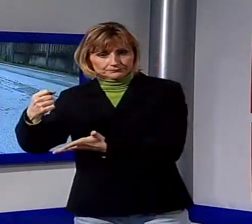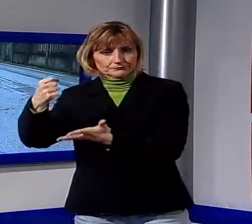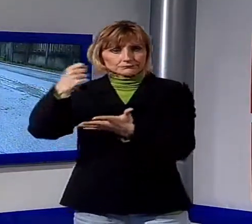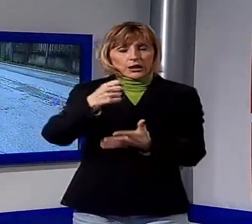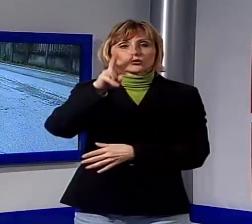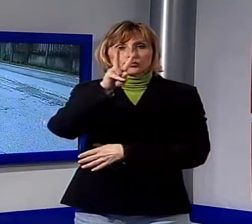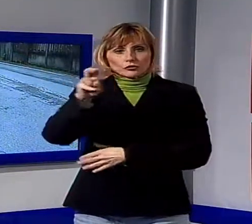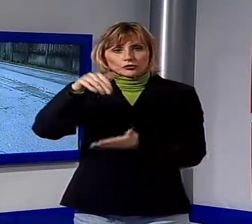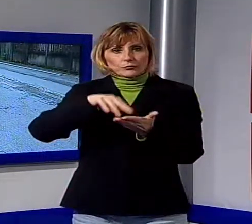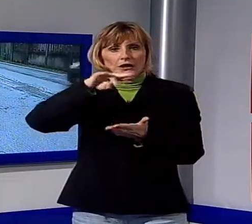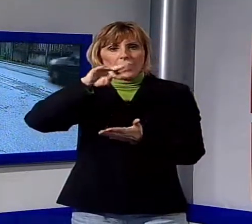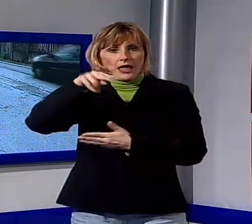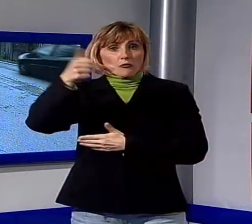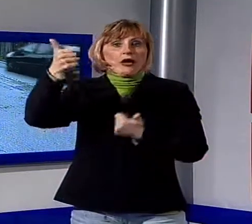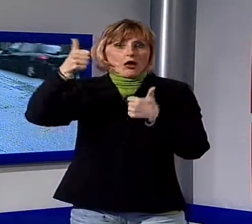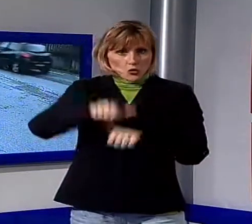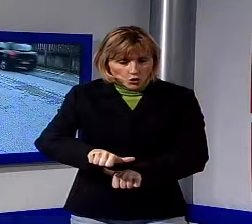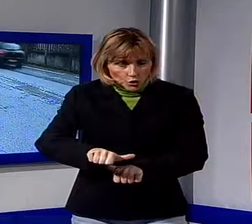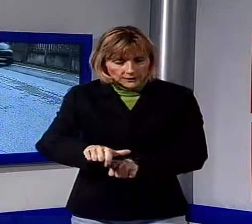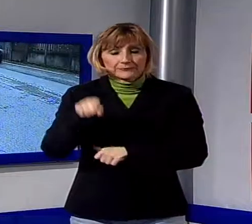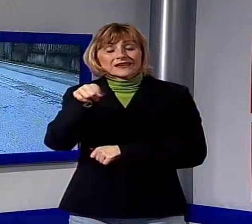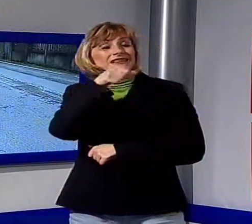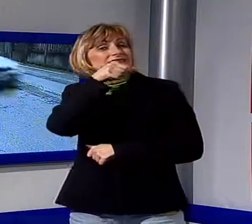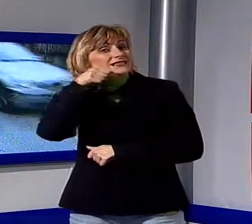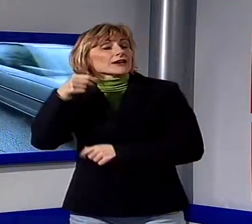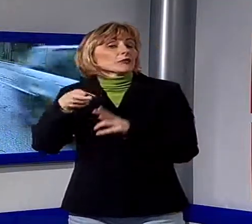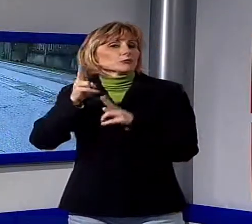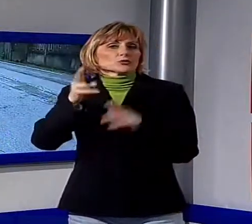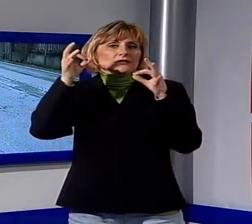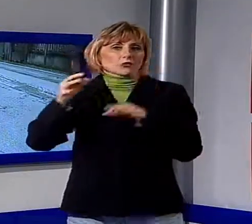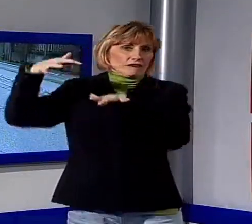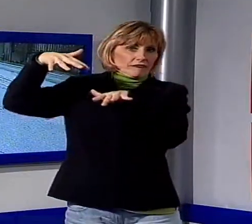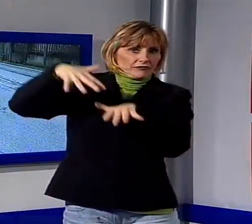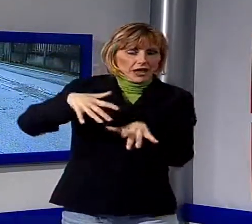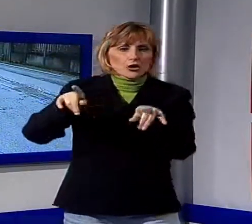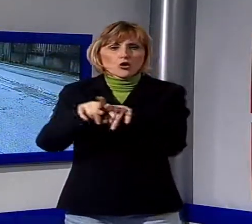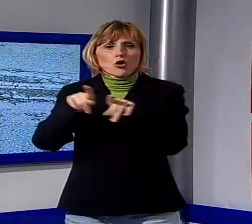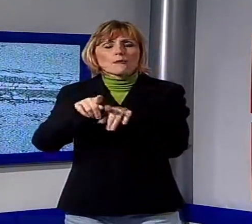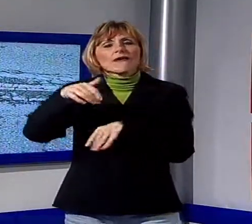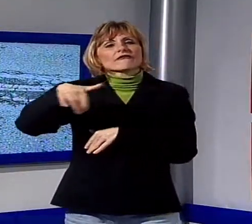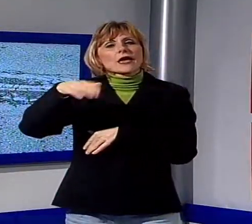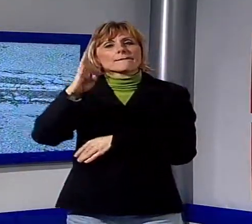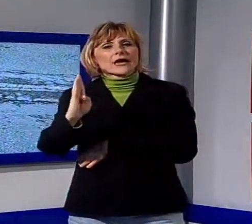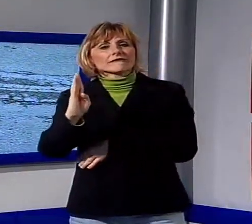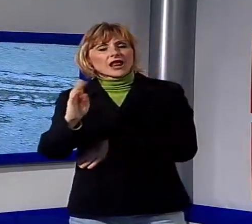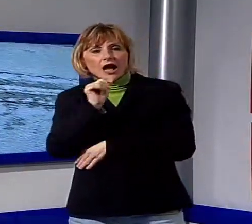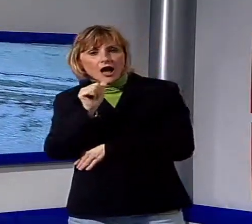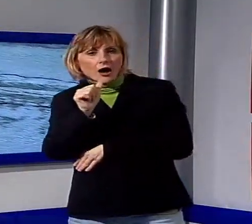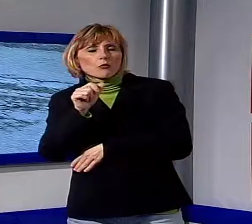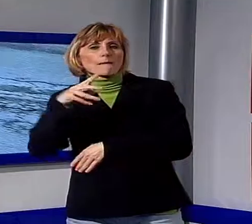però saranno impiegati anche per la messa in sicurezza delle frane, come quella in via Bevilacqua nel Morianese. Entro un mese, infine, grazie a una